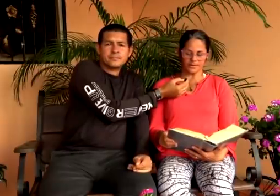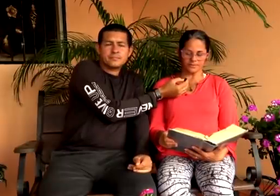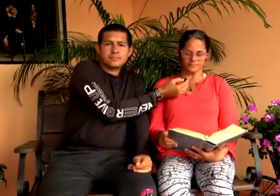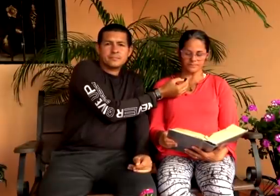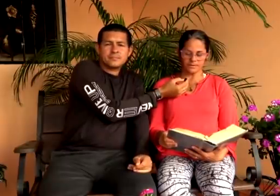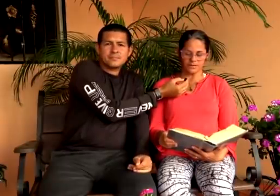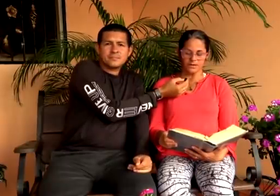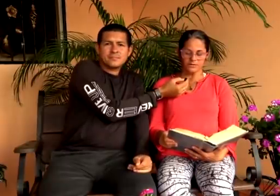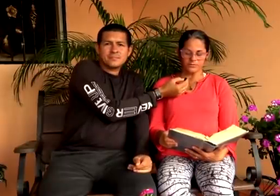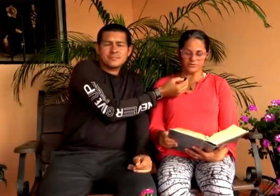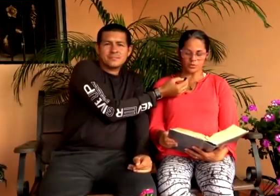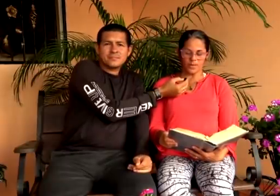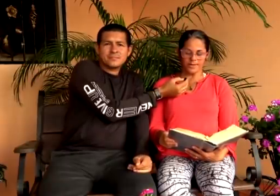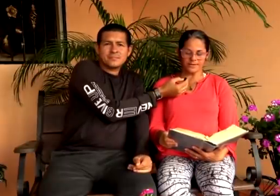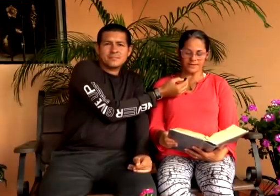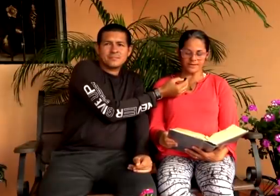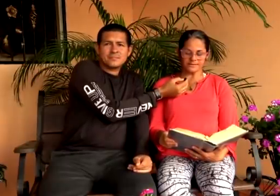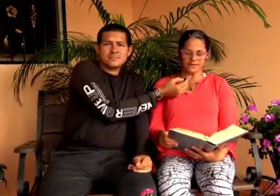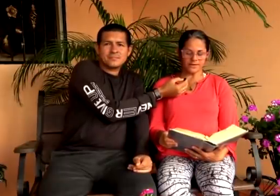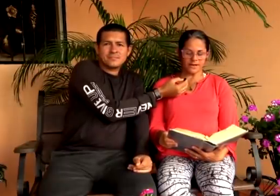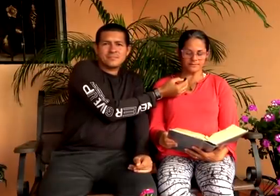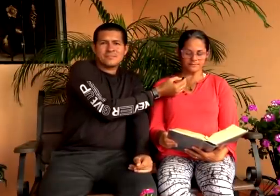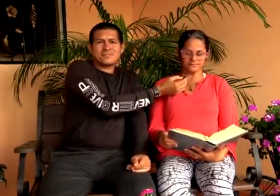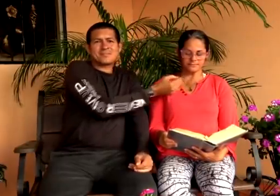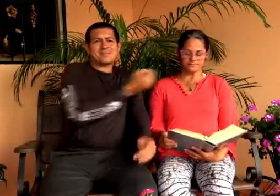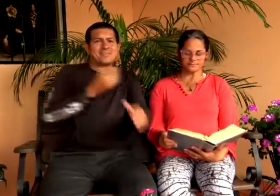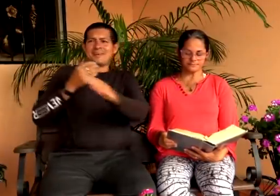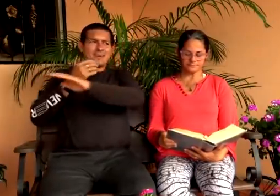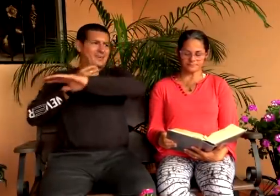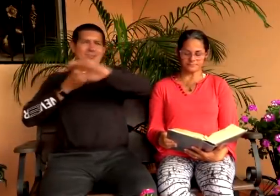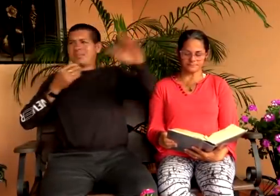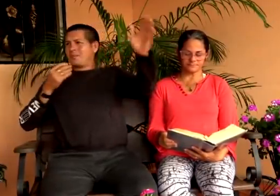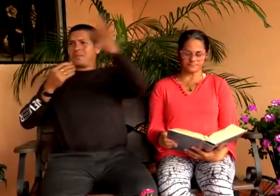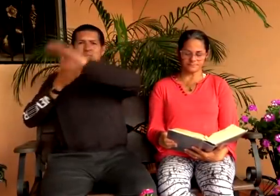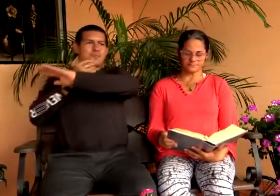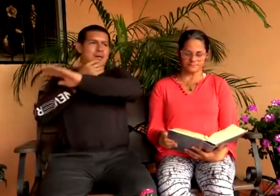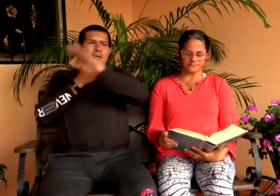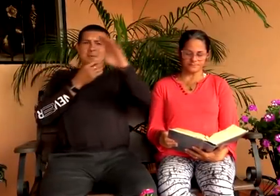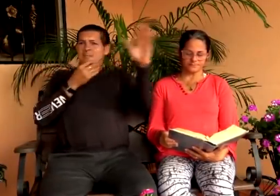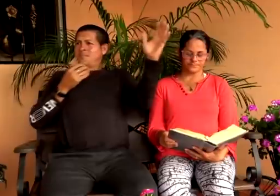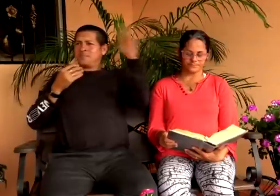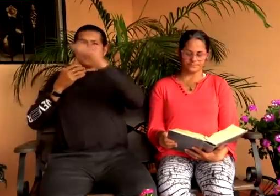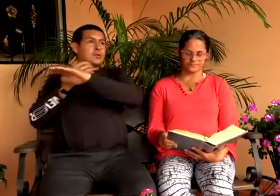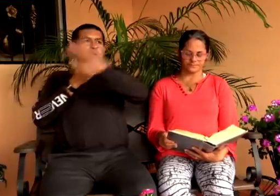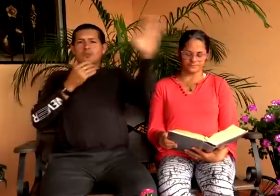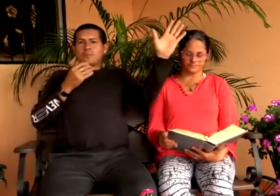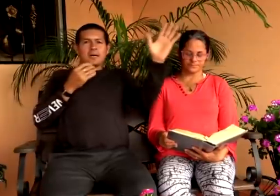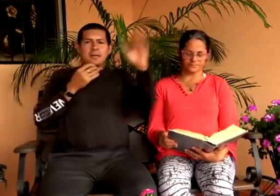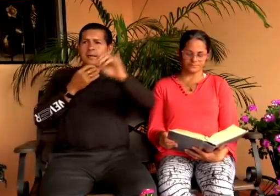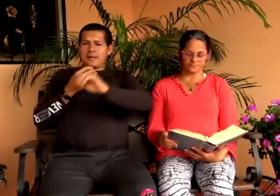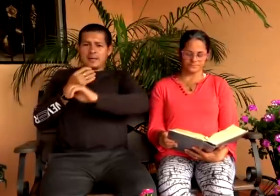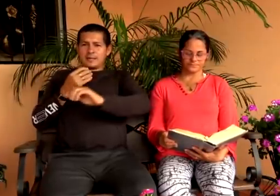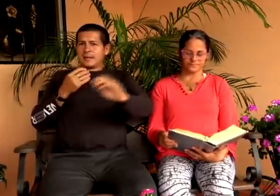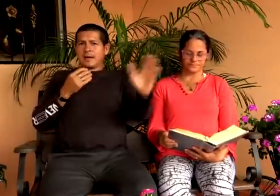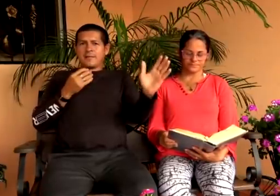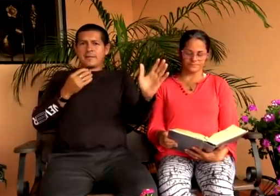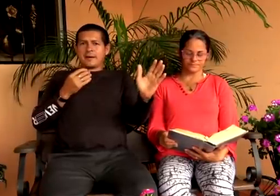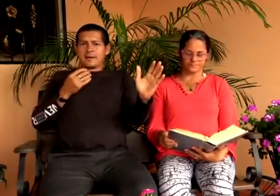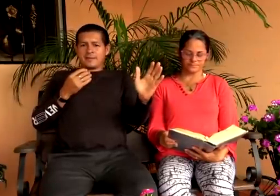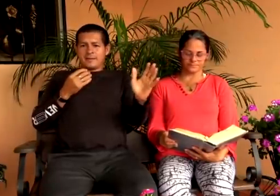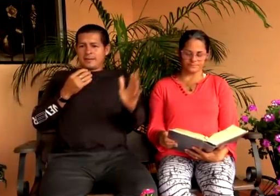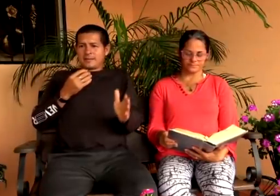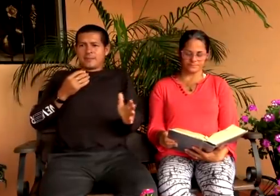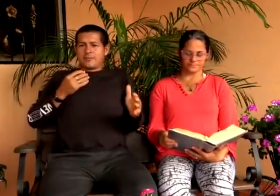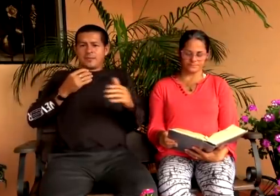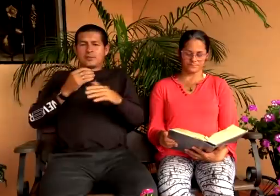la palabra. Nuestro padre es Abraham. No tenemos más padre. Nuestro padre es Abraham